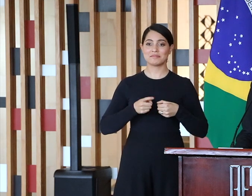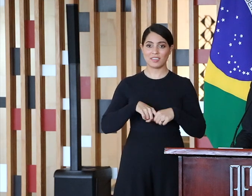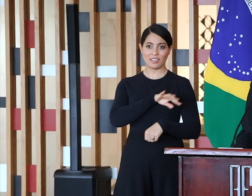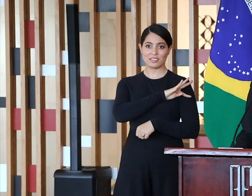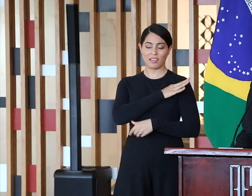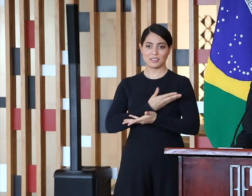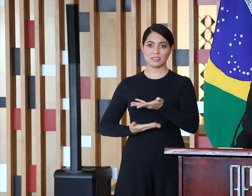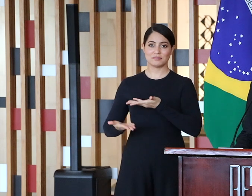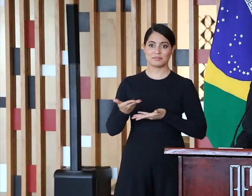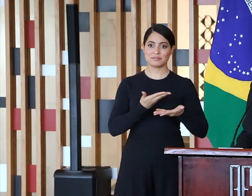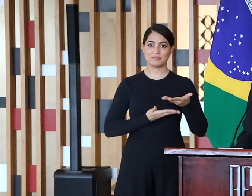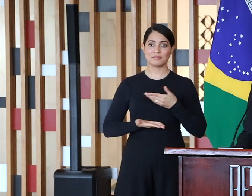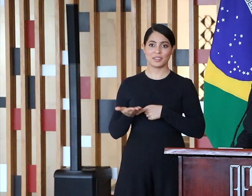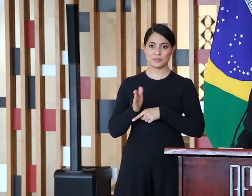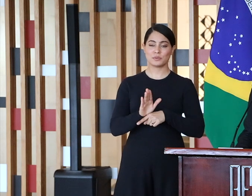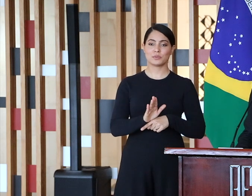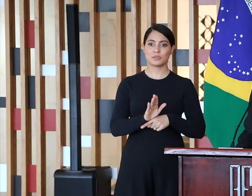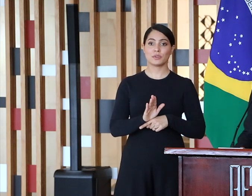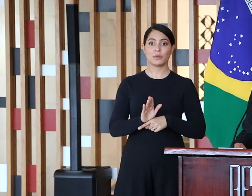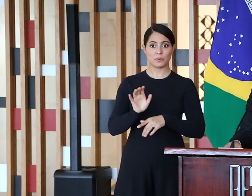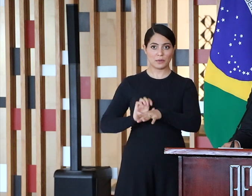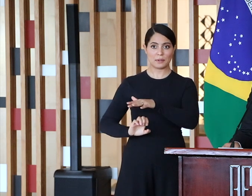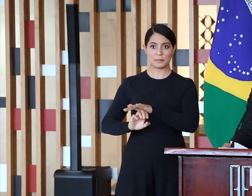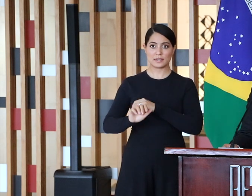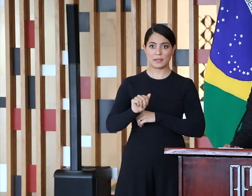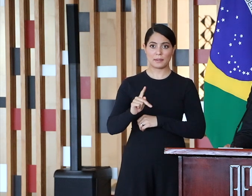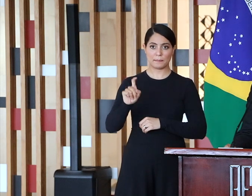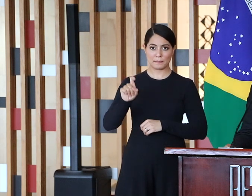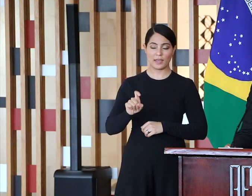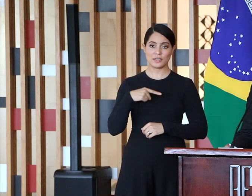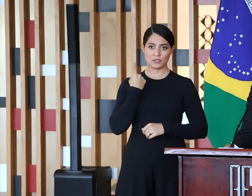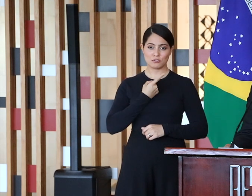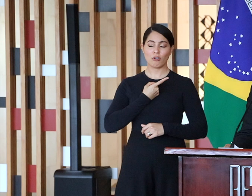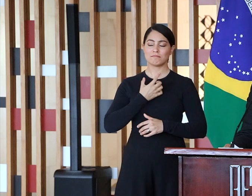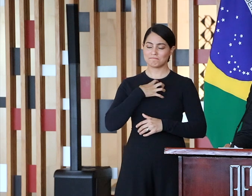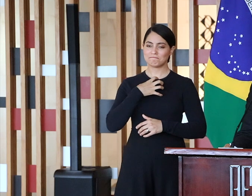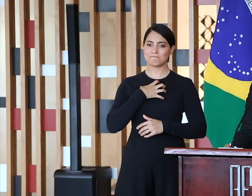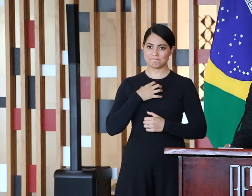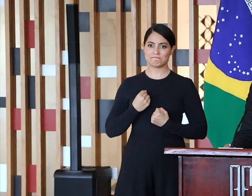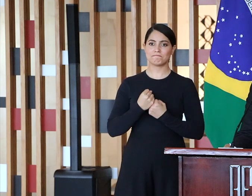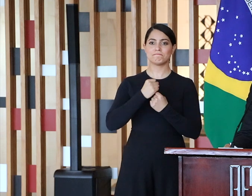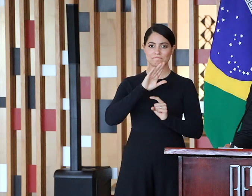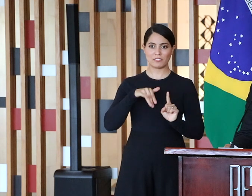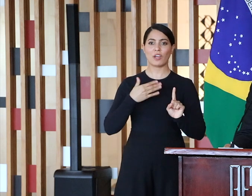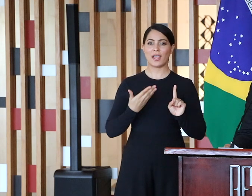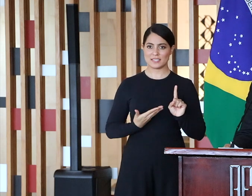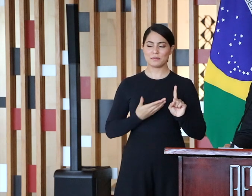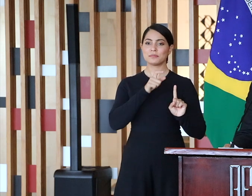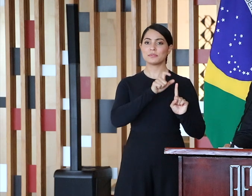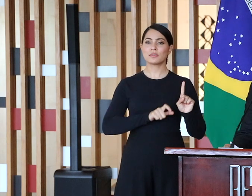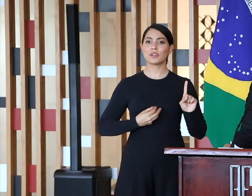e financeira junto à PECS Brasil. Extremamente honrados em podermos contar com a presença, neste ato,